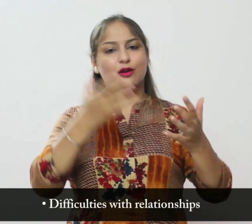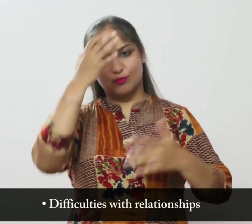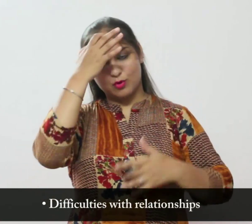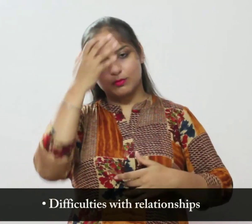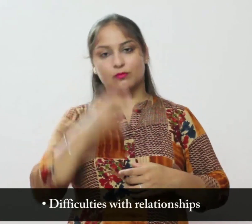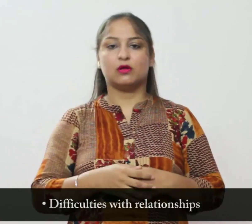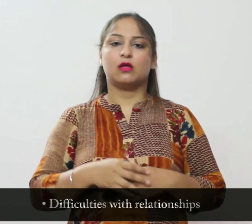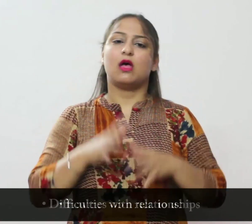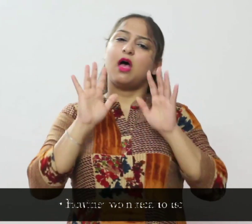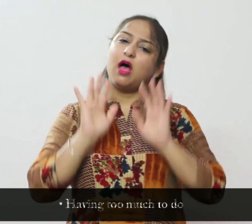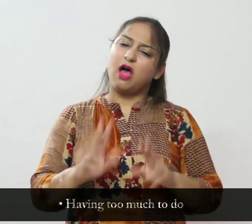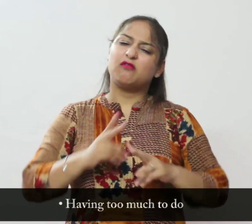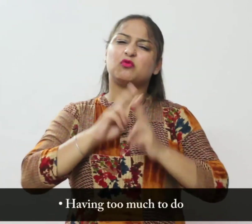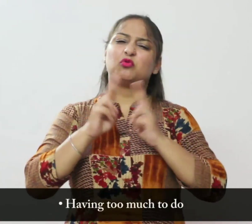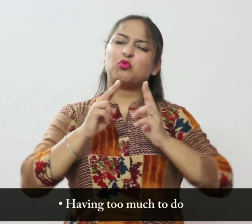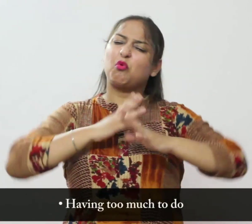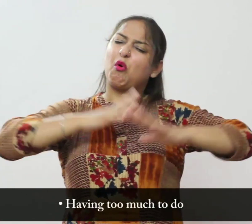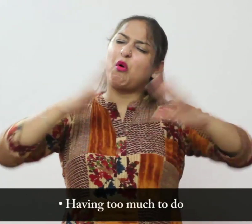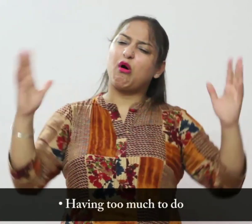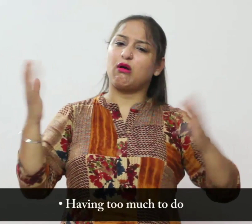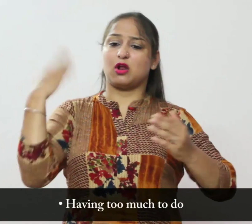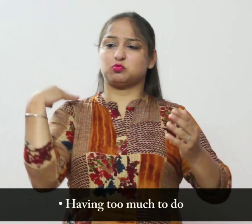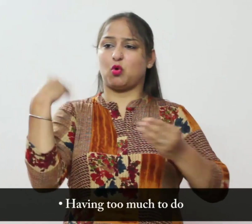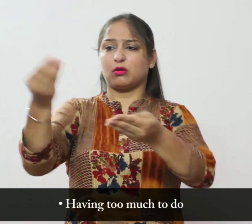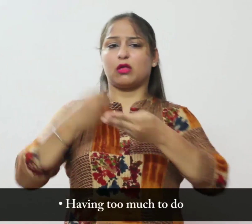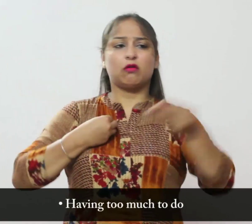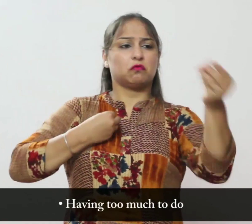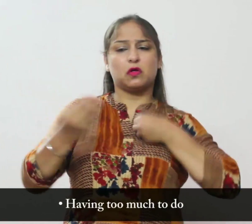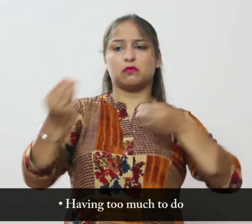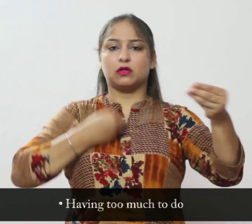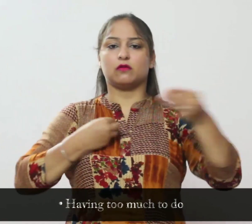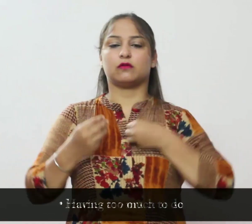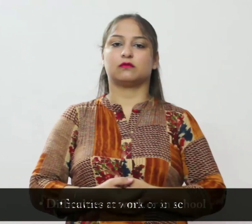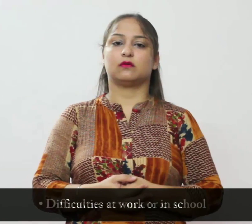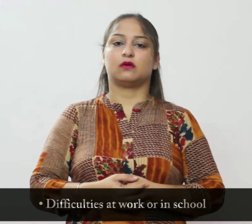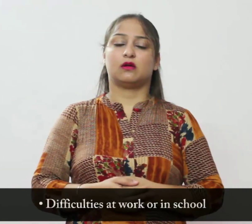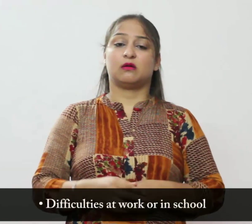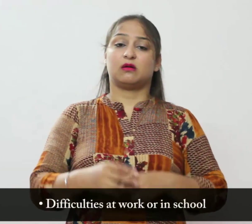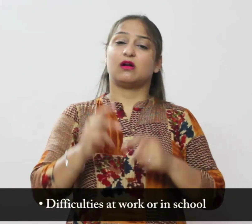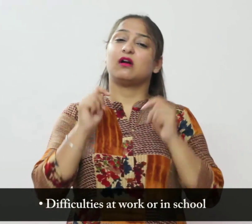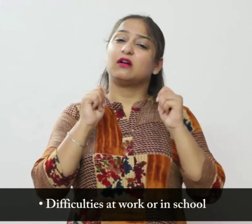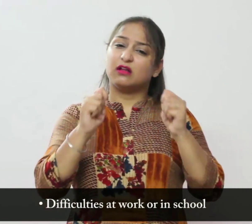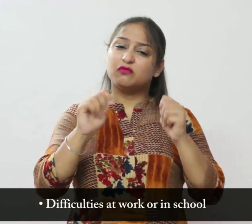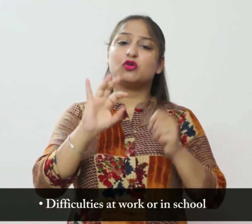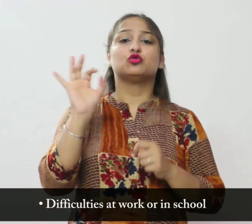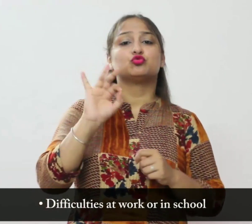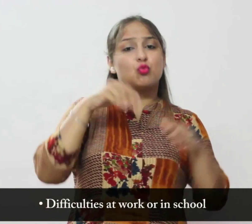करने के लिए बहुत जादा है काम पर या स्कूलों में कठिनाईया